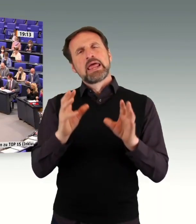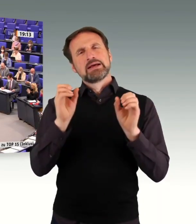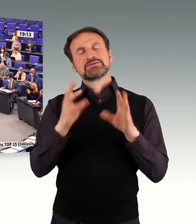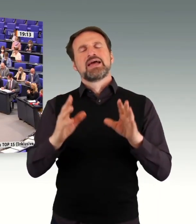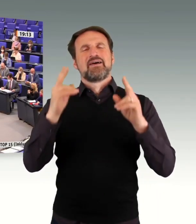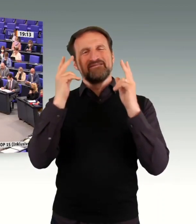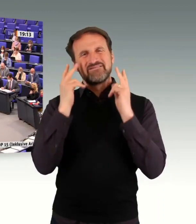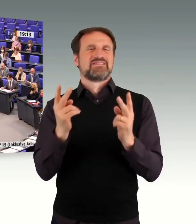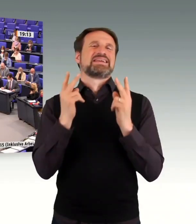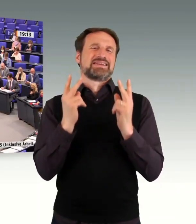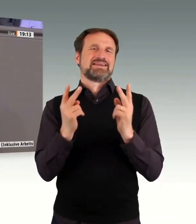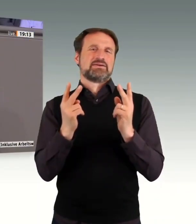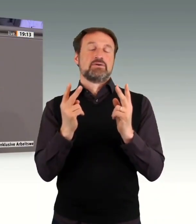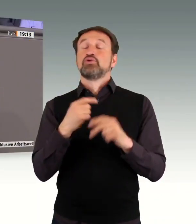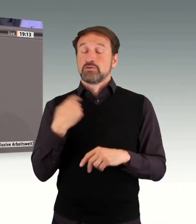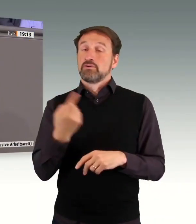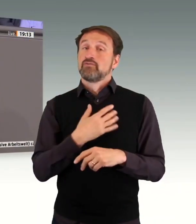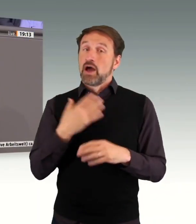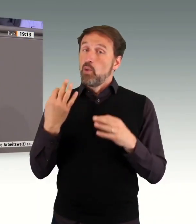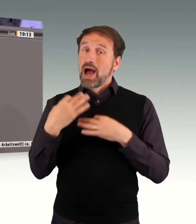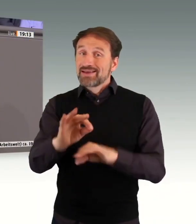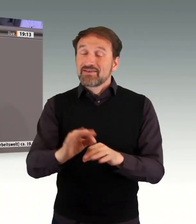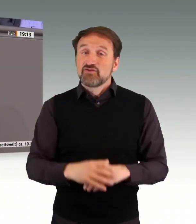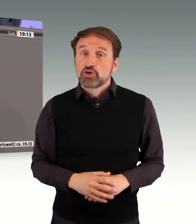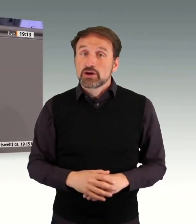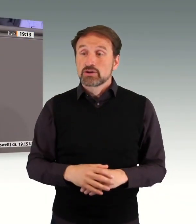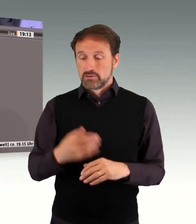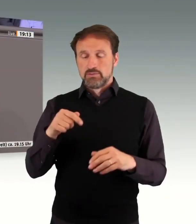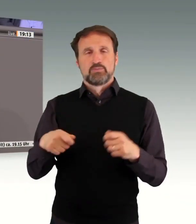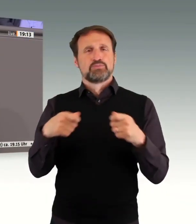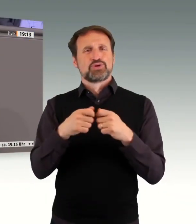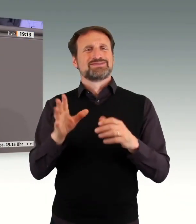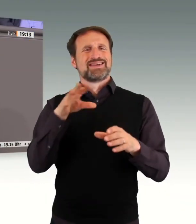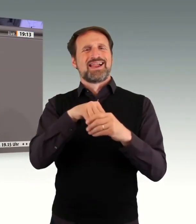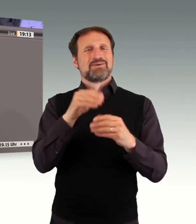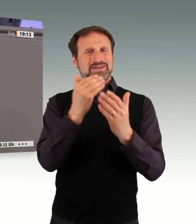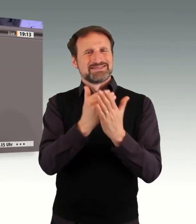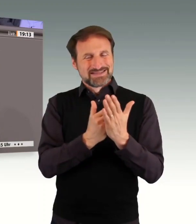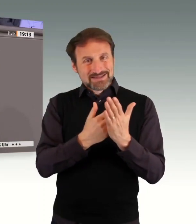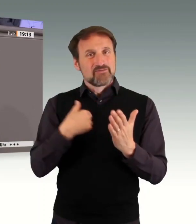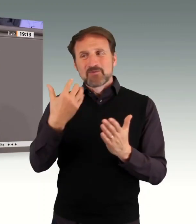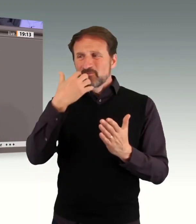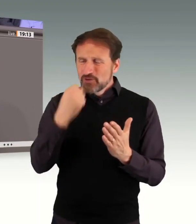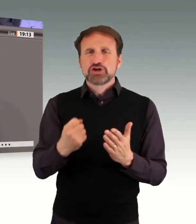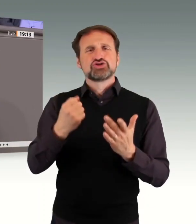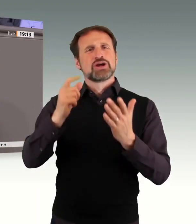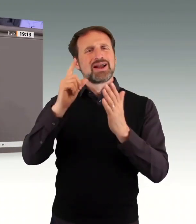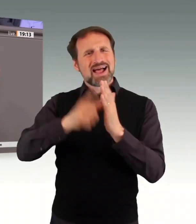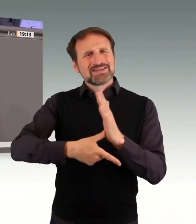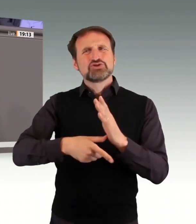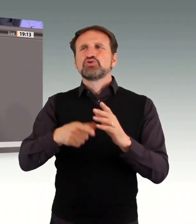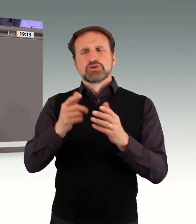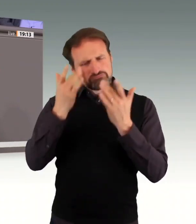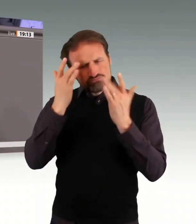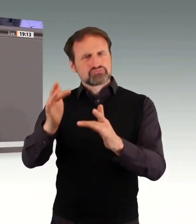wir haben das ja auch eingeführt mit dem Bundesteilhabegesetz, dass wir sozusagen Leistungen gewähren wollen wie aus einer Hand. Und dass das